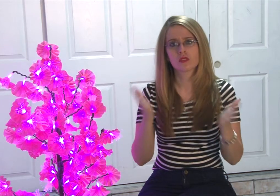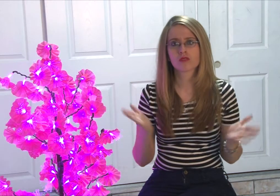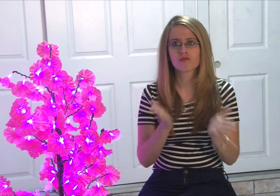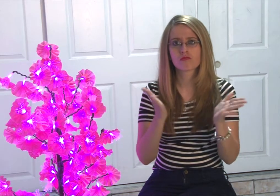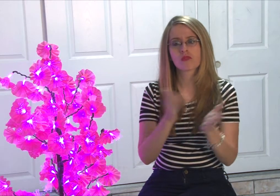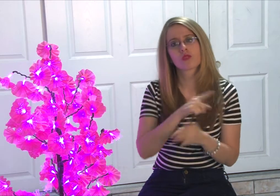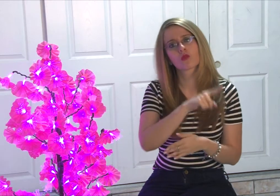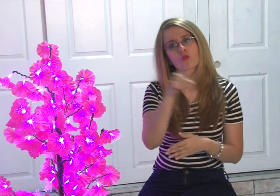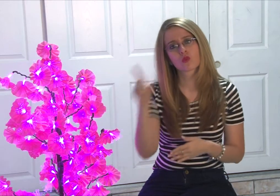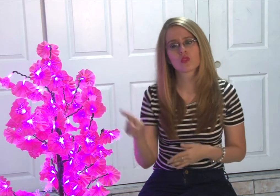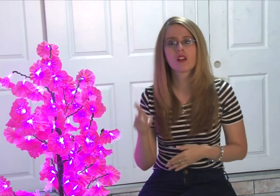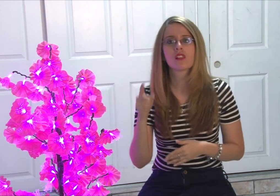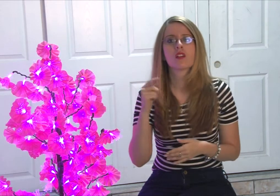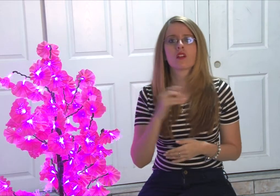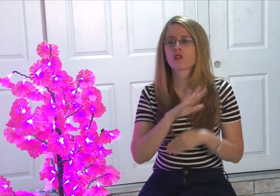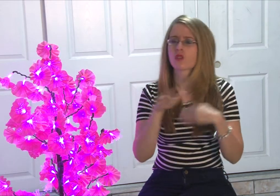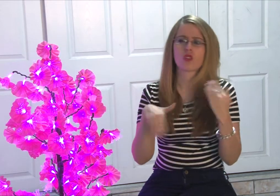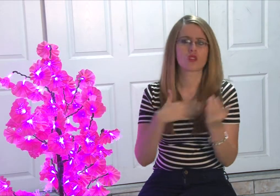Primero quiero animarles a todos ustedes.